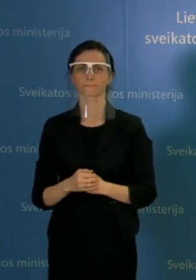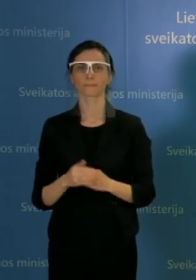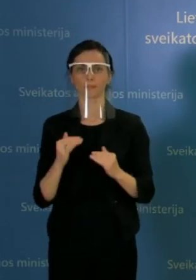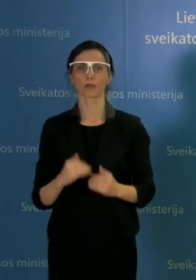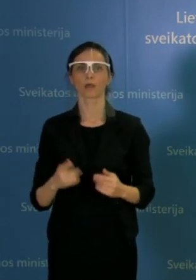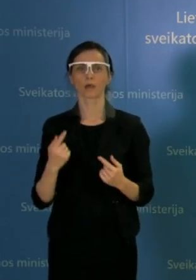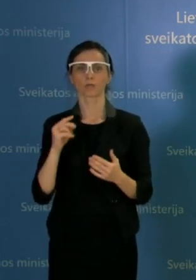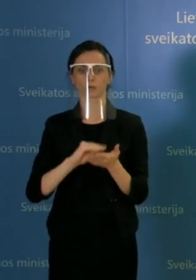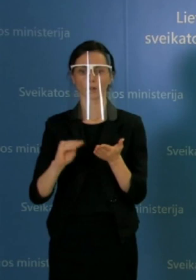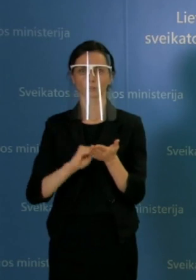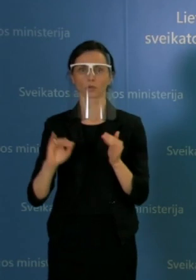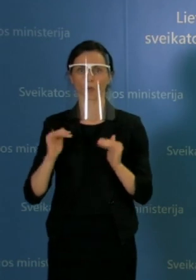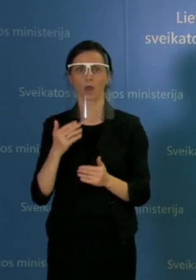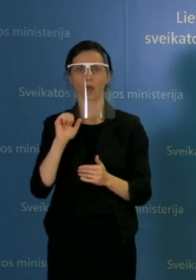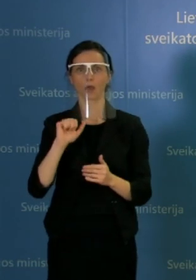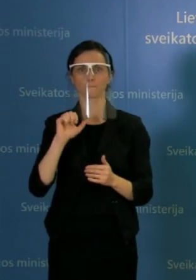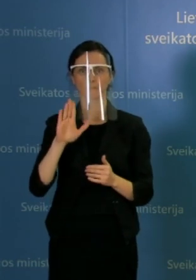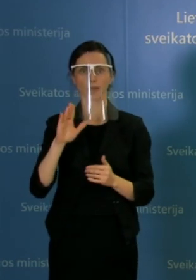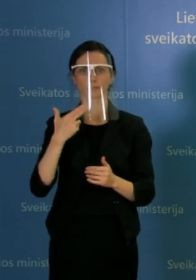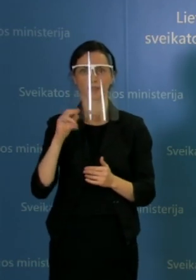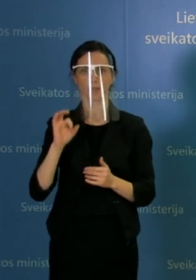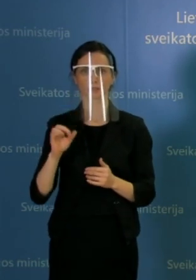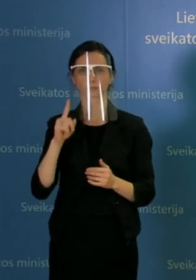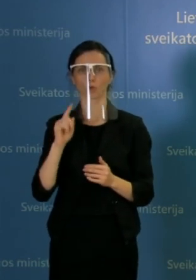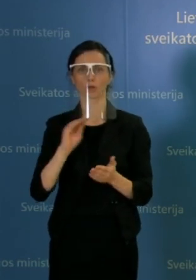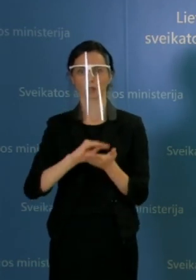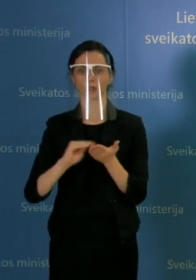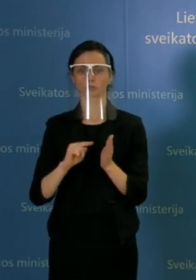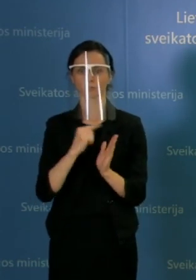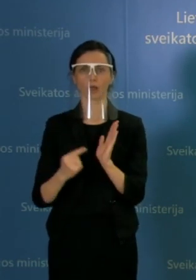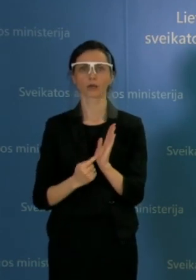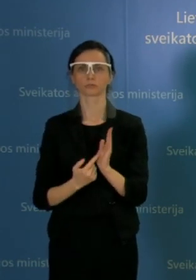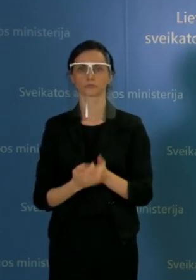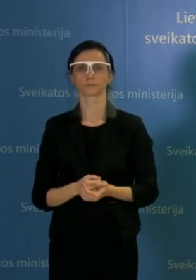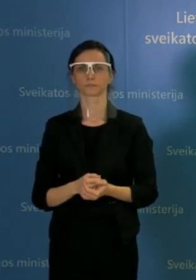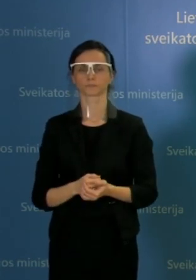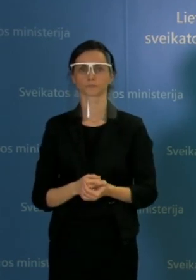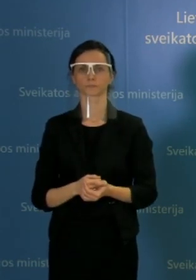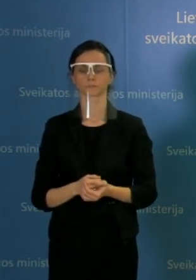iš Austėjos Masiokaitės, iš BNAS. Ar yra planuojama